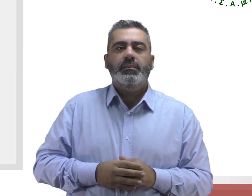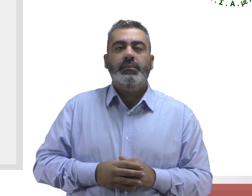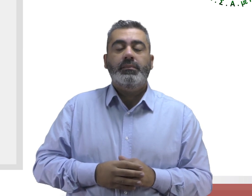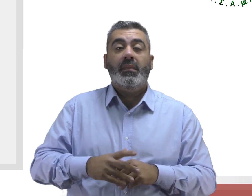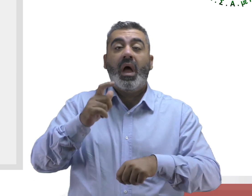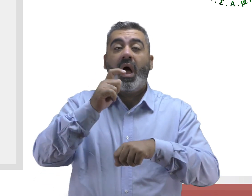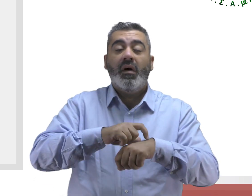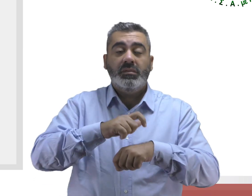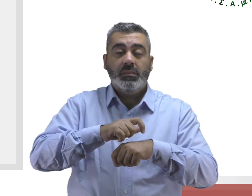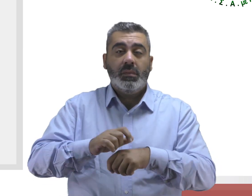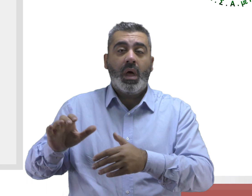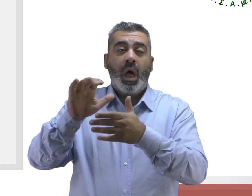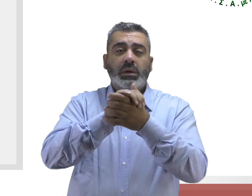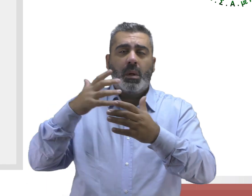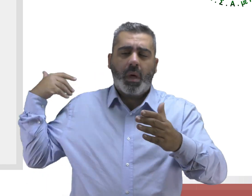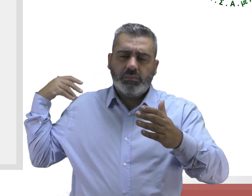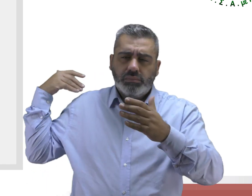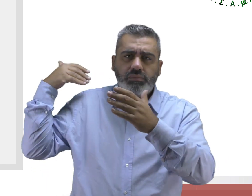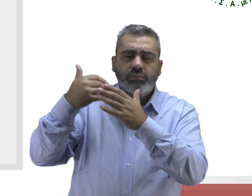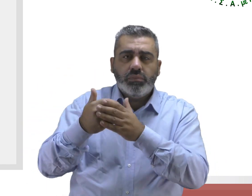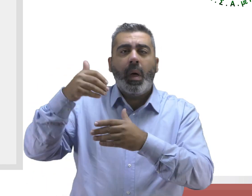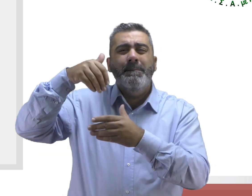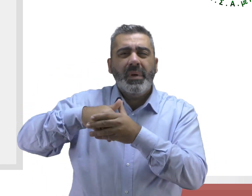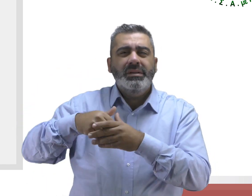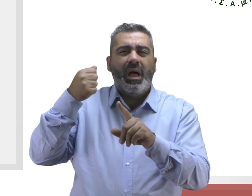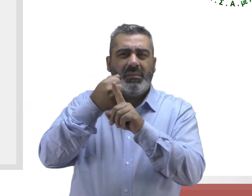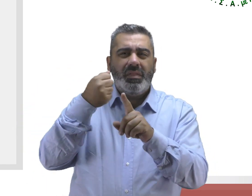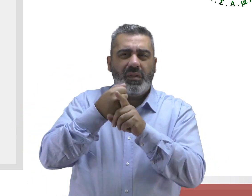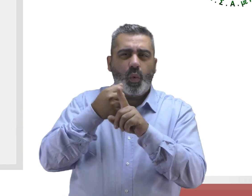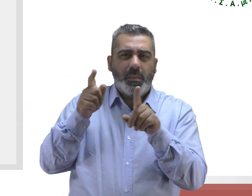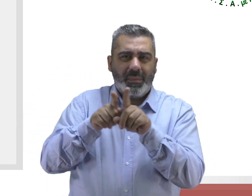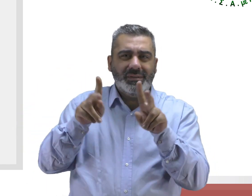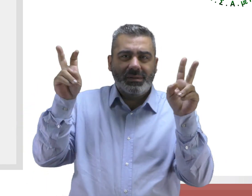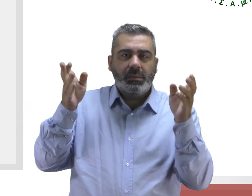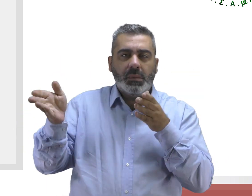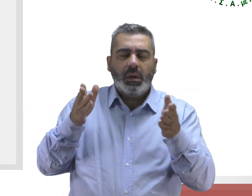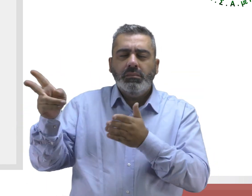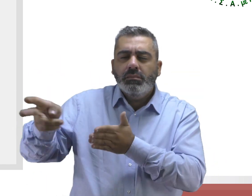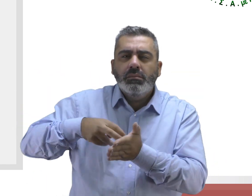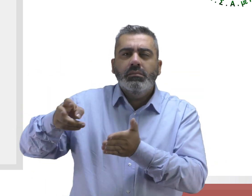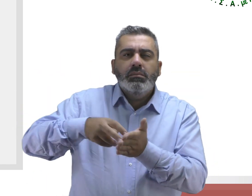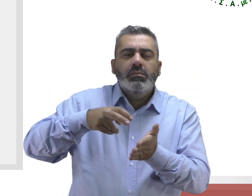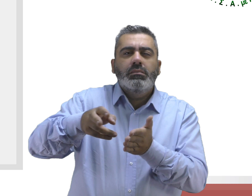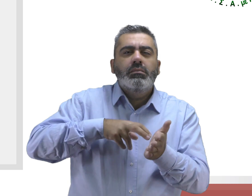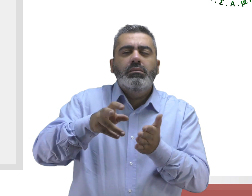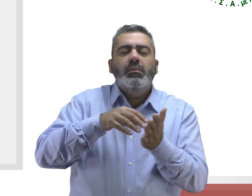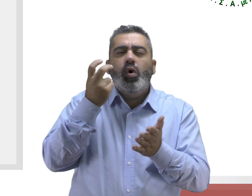αφορμή την πλούσια εμπειρία της, η Υπηρεσία διεκδικούμε μαζί έχει προβεί στη συλλογή, επεξεργασία, ταξινόμηση και